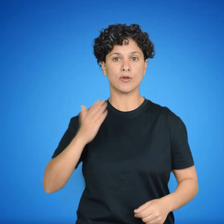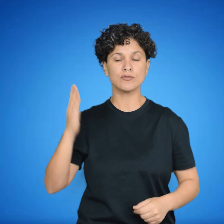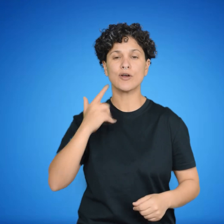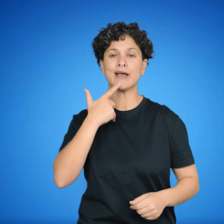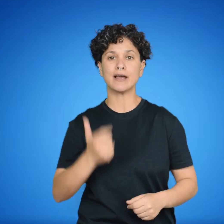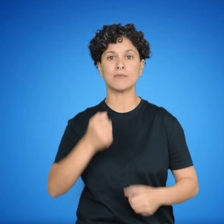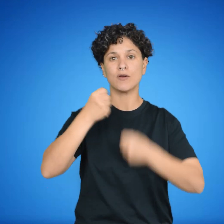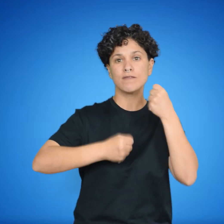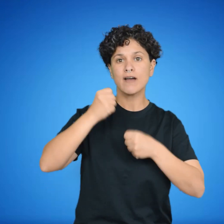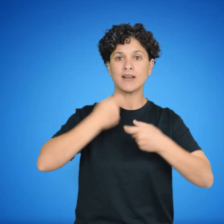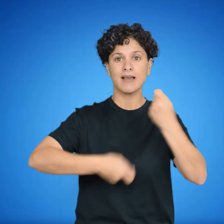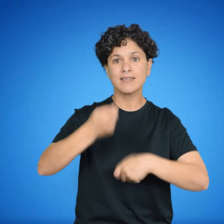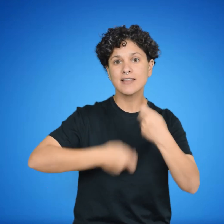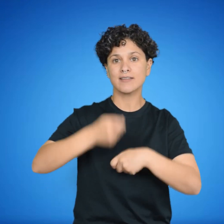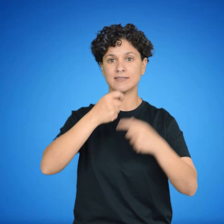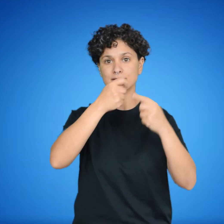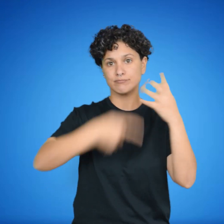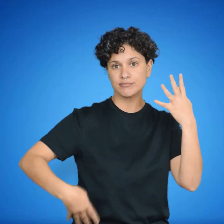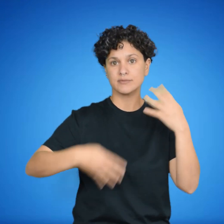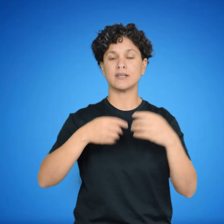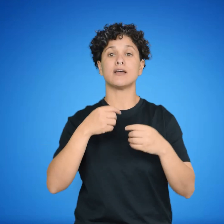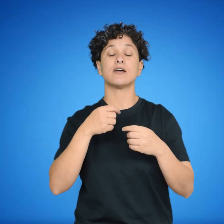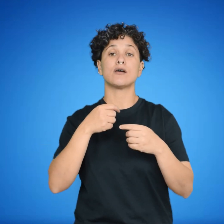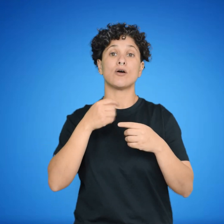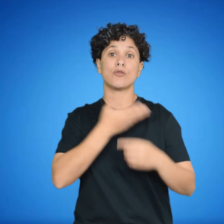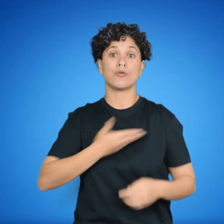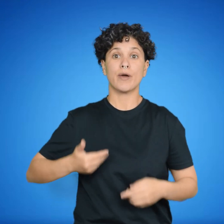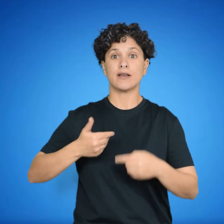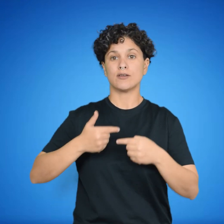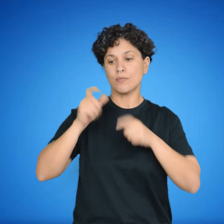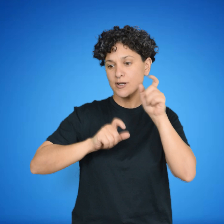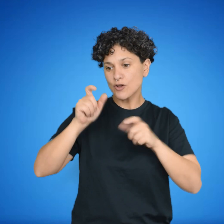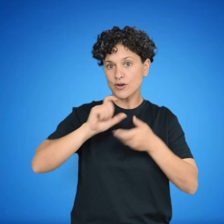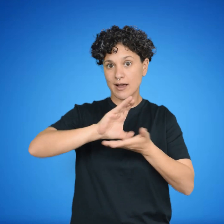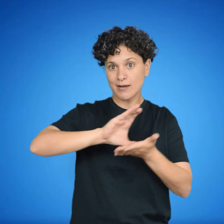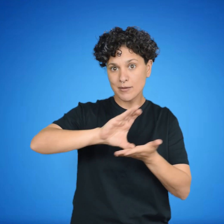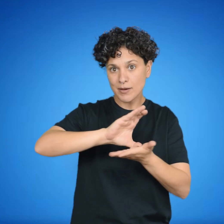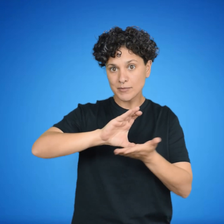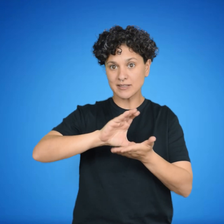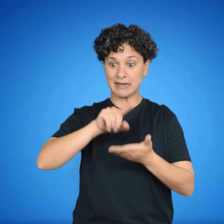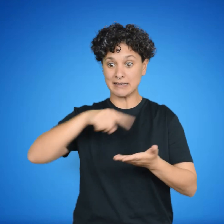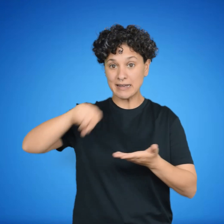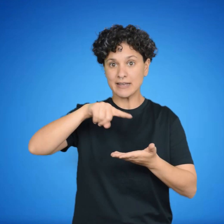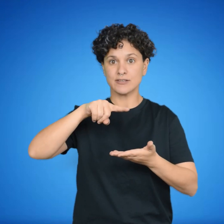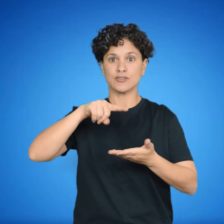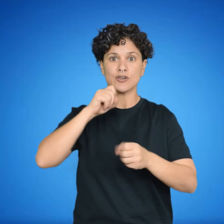de producción, fábricas, tiendas, etc. Son los dueños